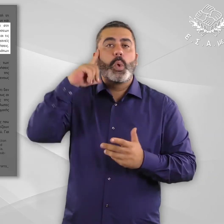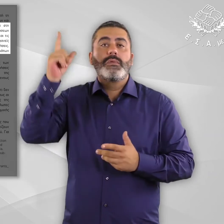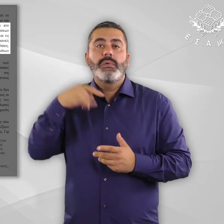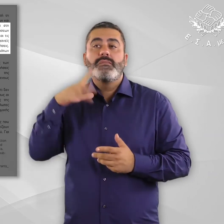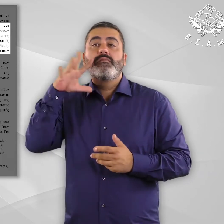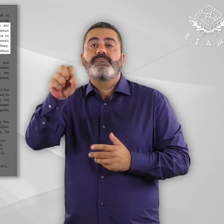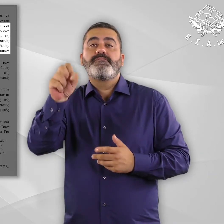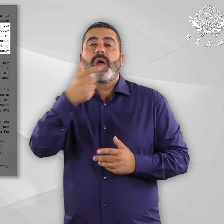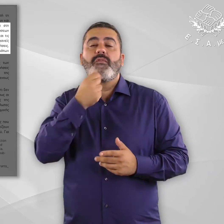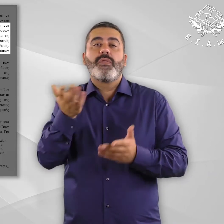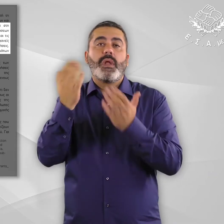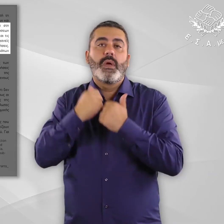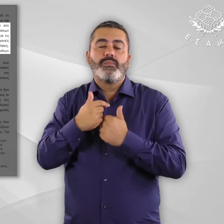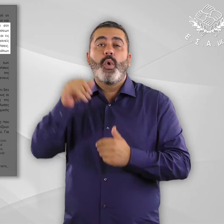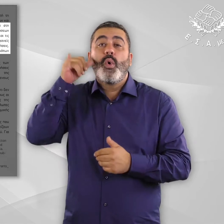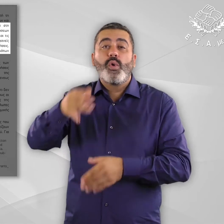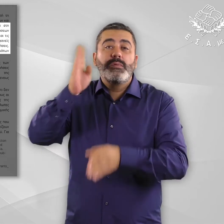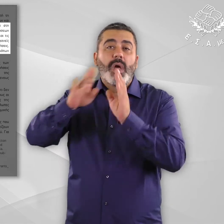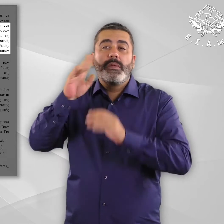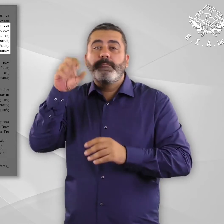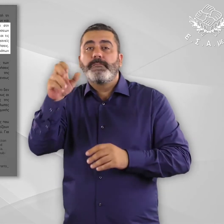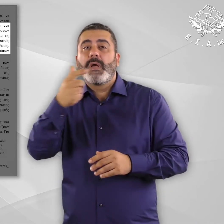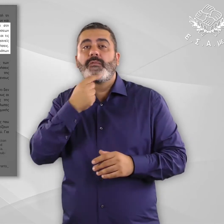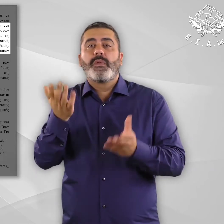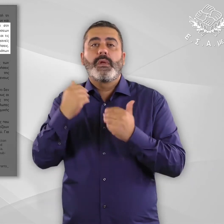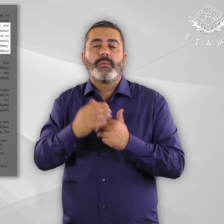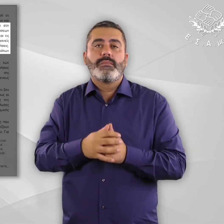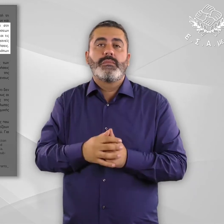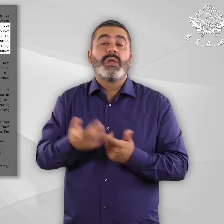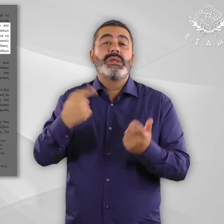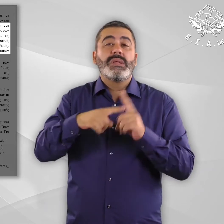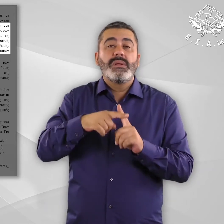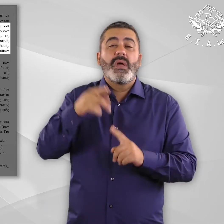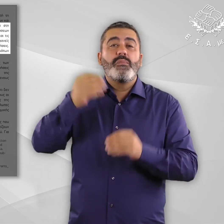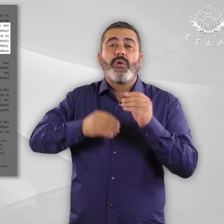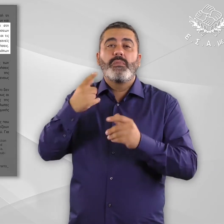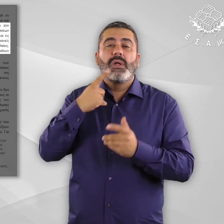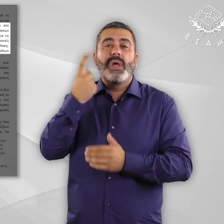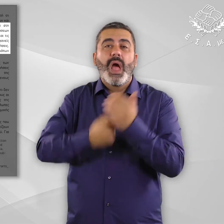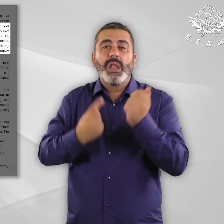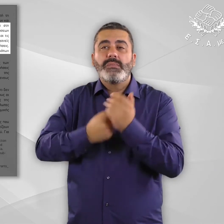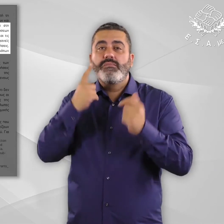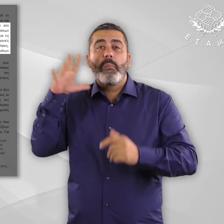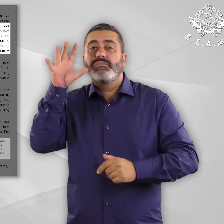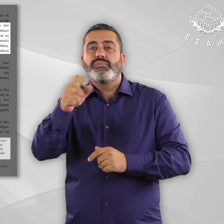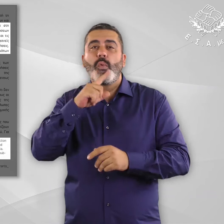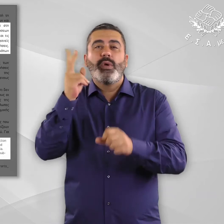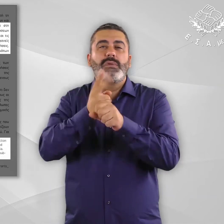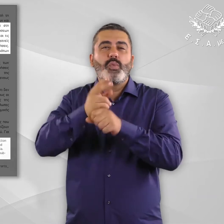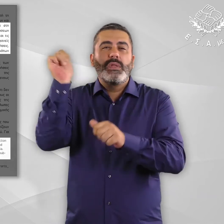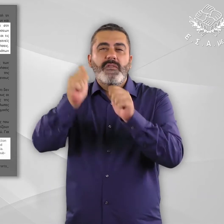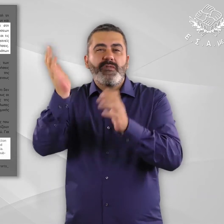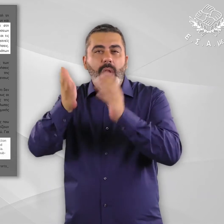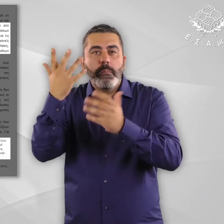παρένθεση και τις χρόνιες παθήσεις αλλά και η ελλειπής κατάρτιση στην ταυτοποίηση θυμάτων βασανιστήριων ή σεξουαλικής βίας βλέπε